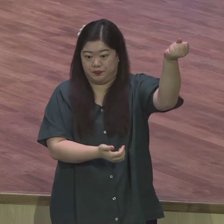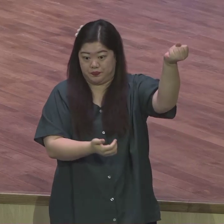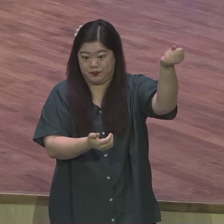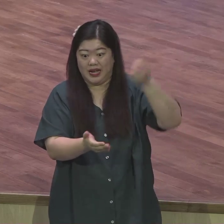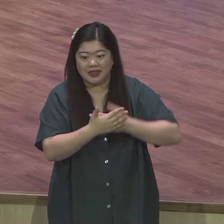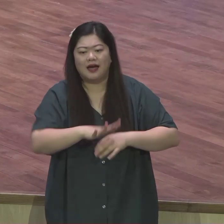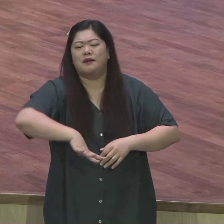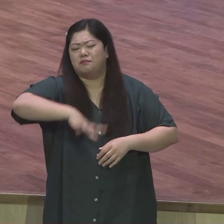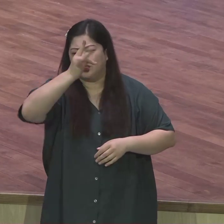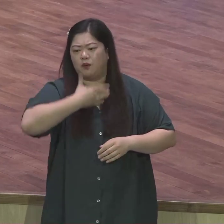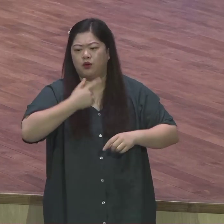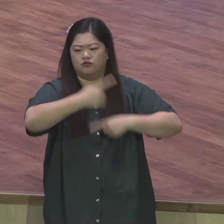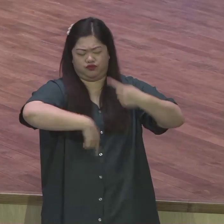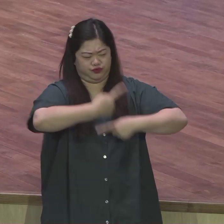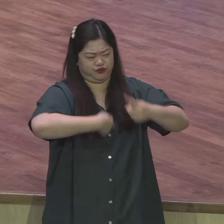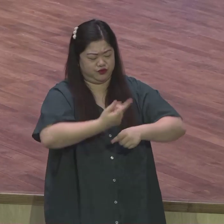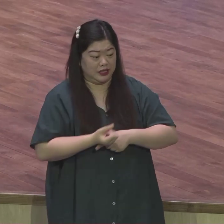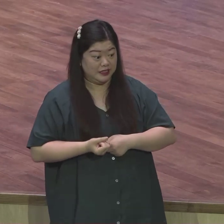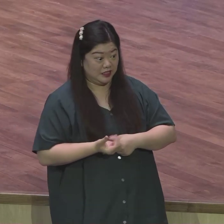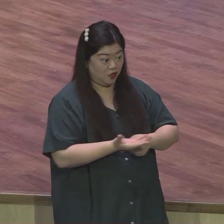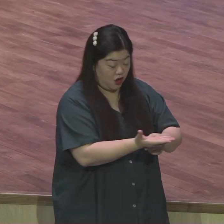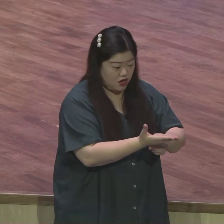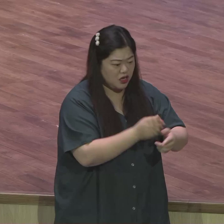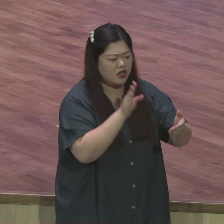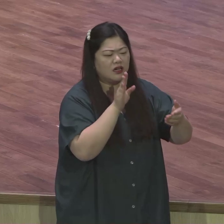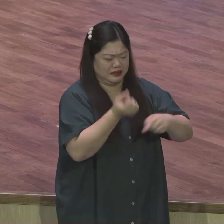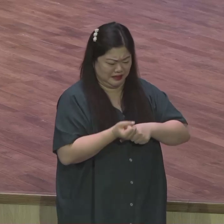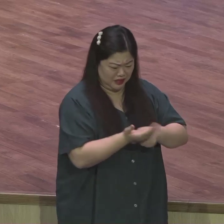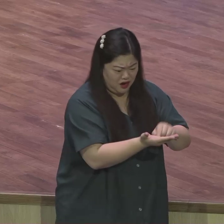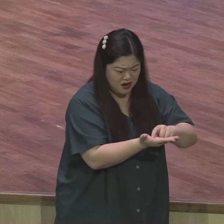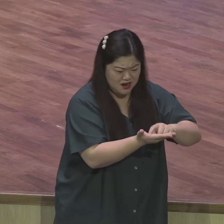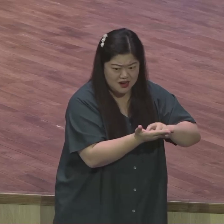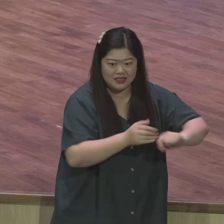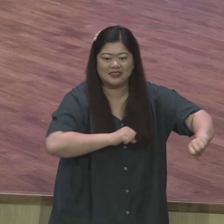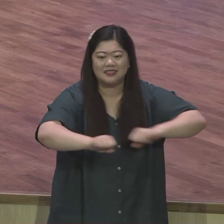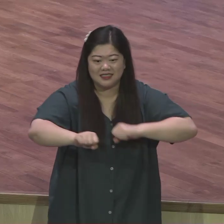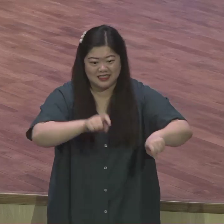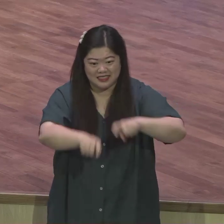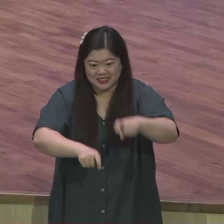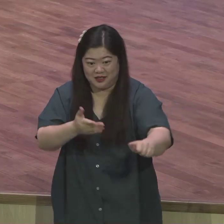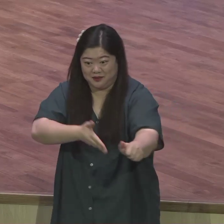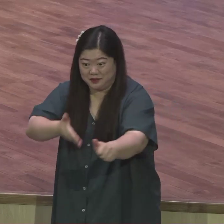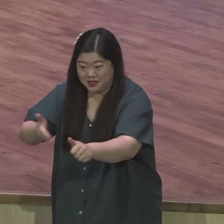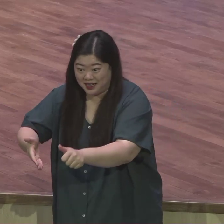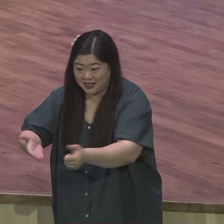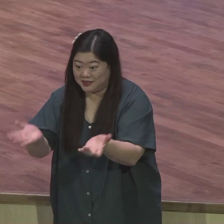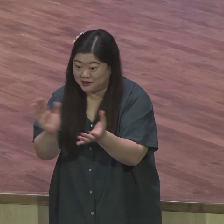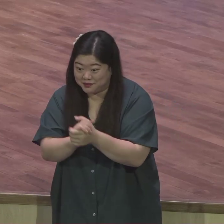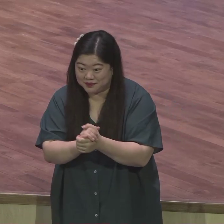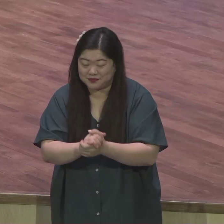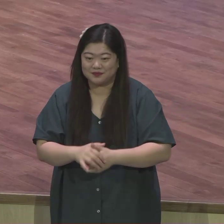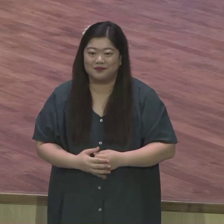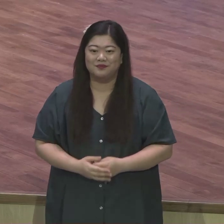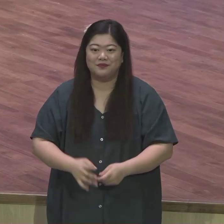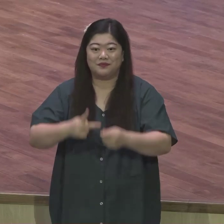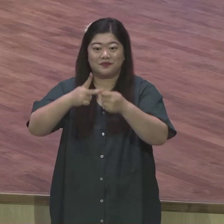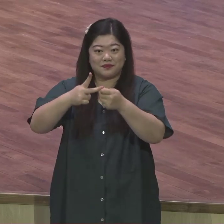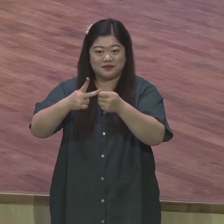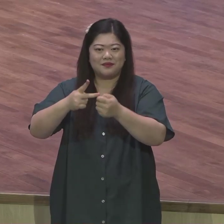마시고 보험 전하는 한 주간 되기를 주의하며 축복합니다 두 번째로 하나님의 최고 기대입니다 4절 5절입니다